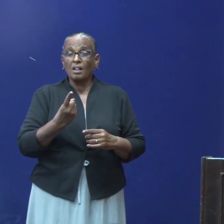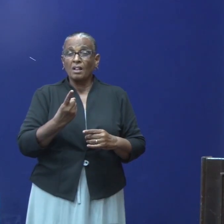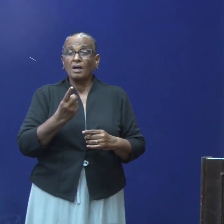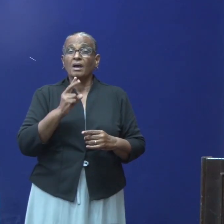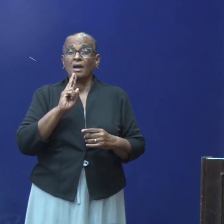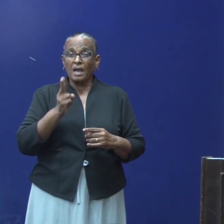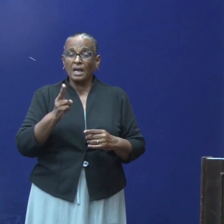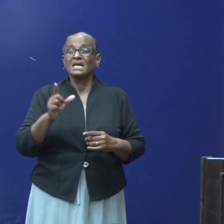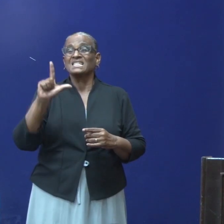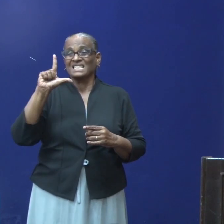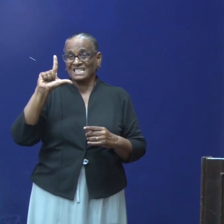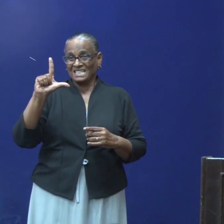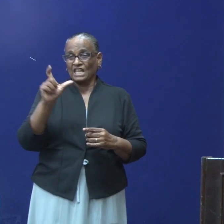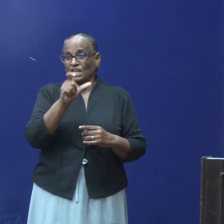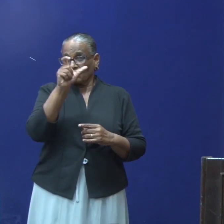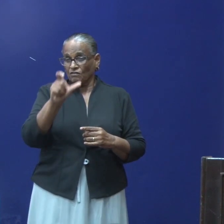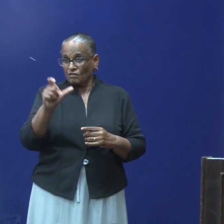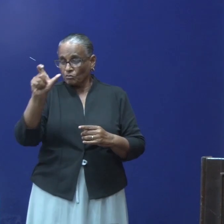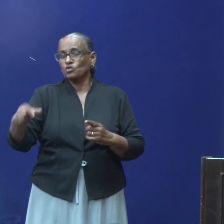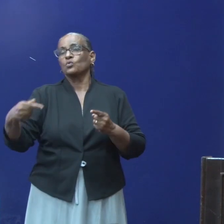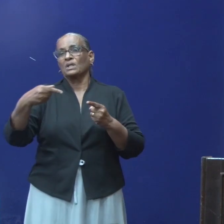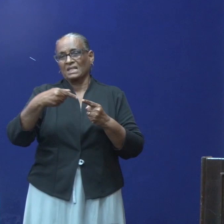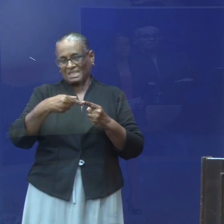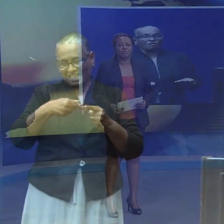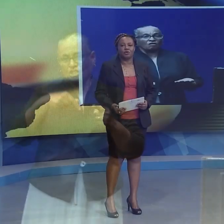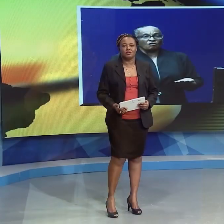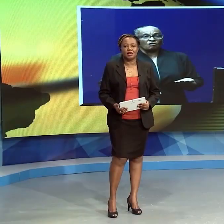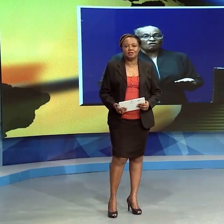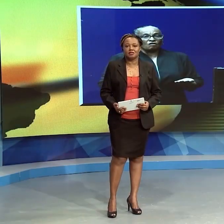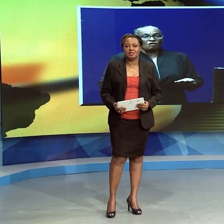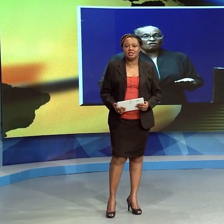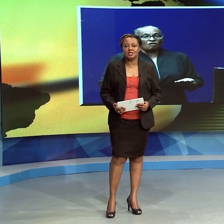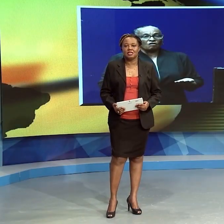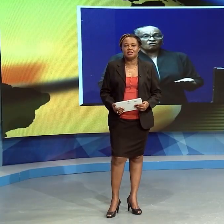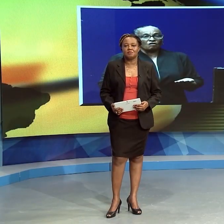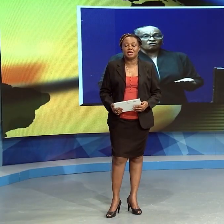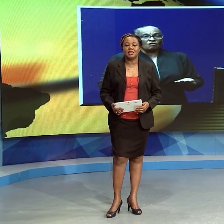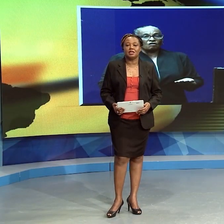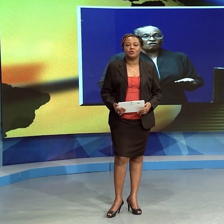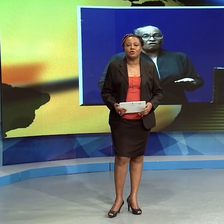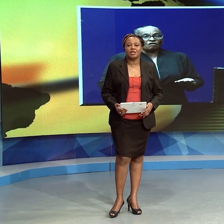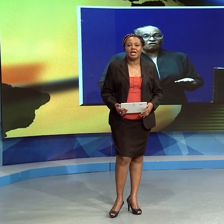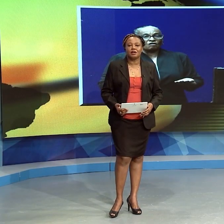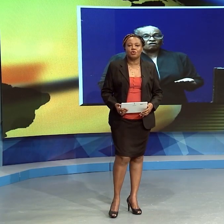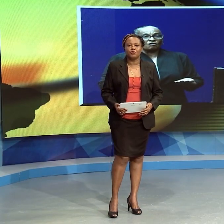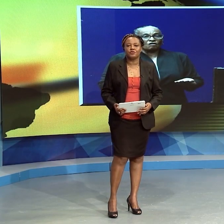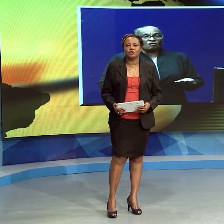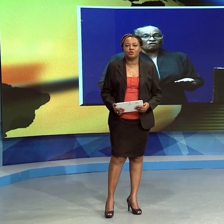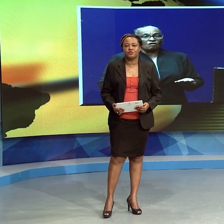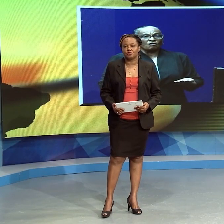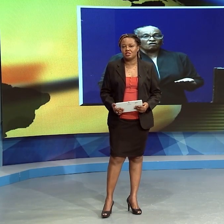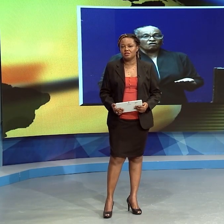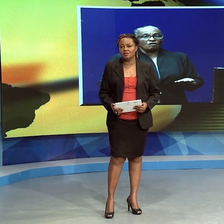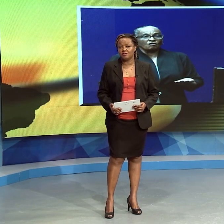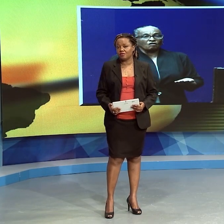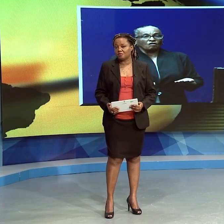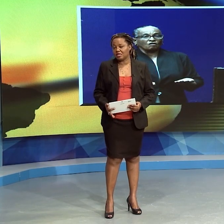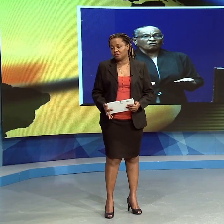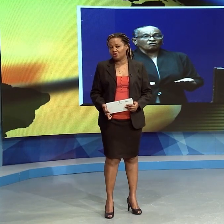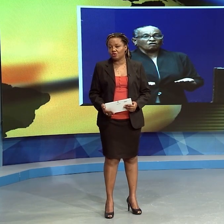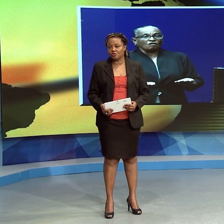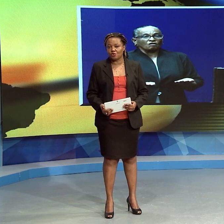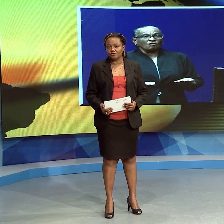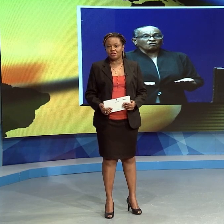persconferentie van de overheid. Surinamers in het buitenland die niet meer in hun eigen behoefte kunnen voorzien